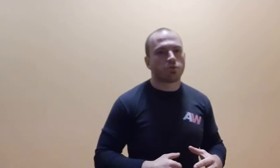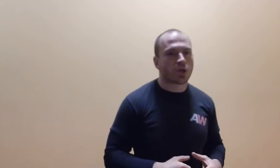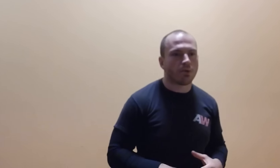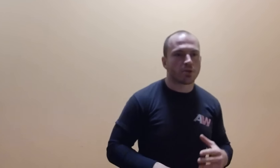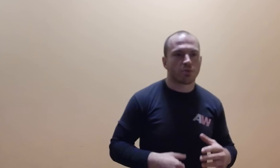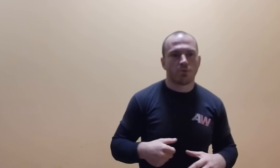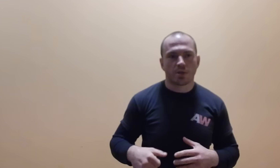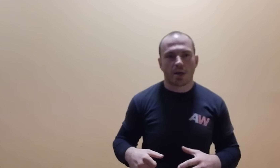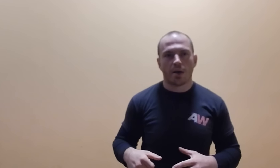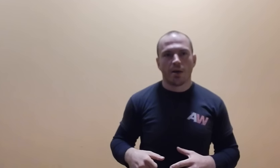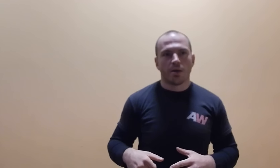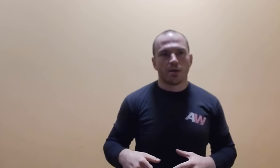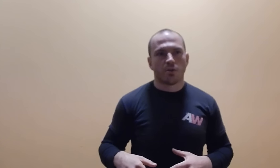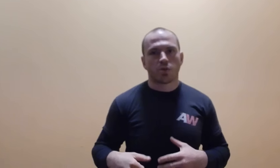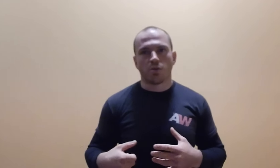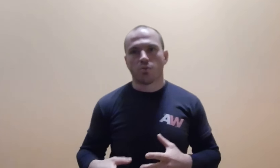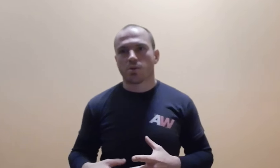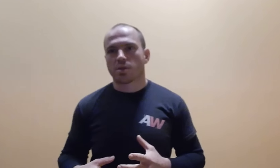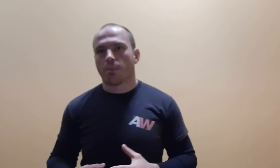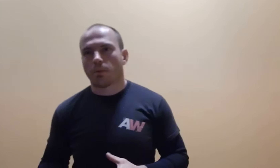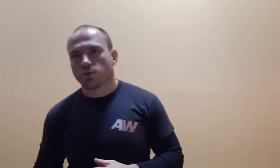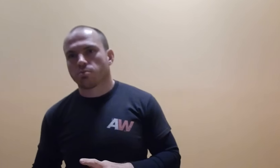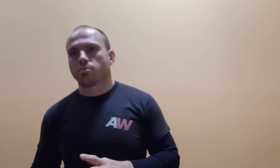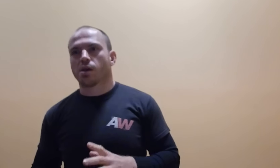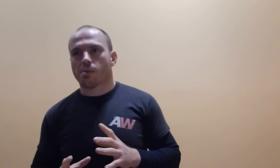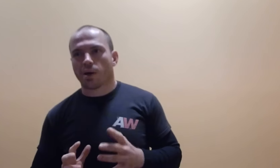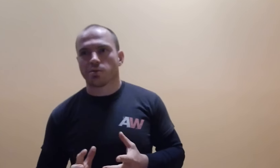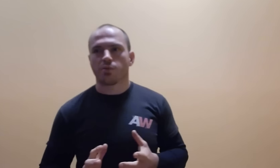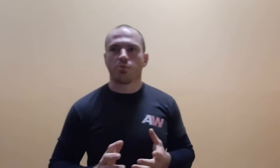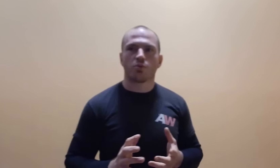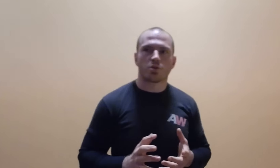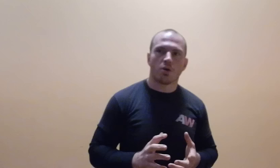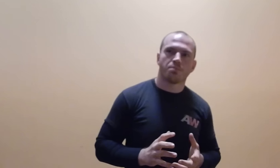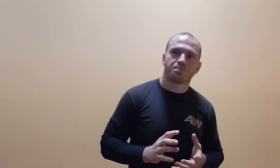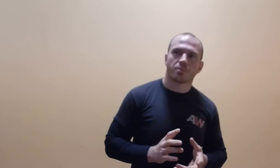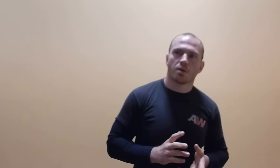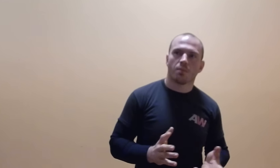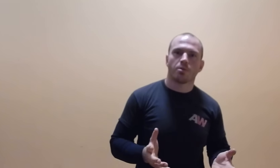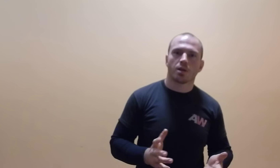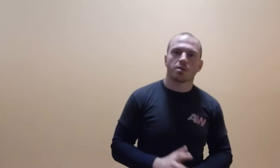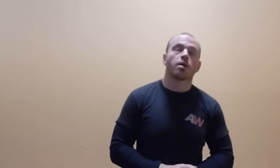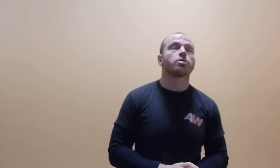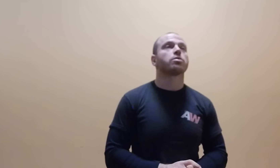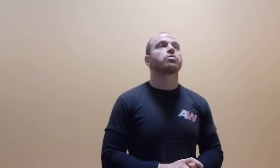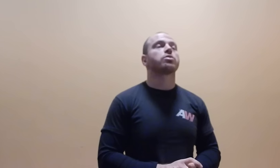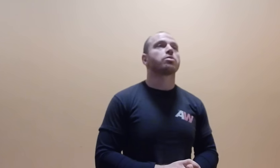słyszały. Zresztą ludzki umysł, ludzka pamięć działa bardzo wybiórczo. Mamy nieraz tak, że ktoś do